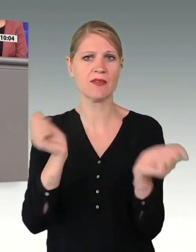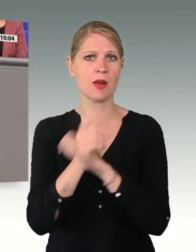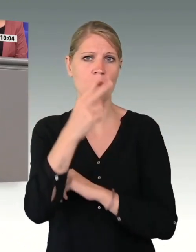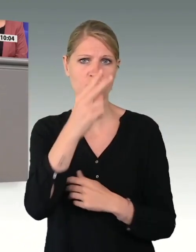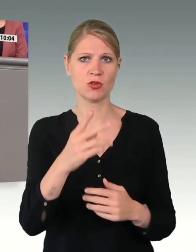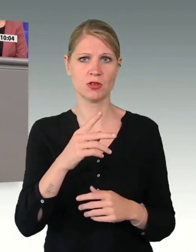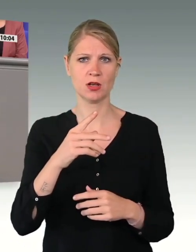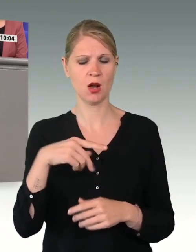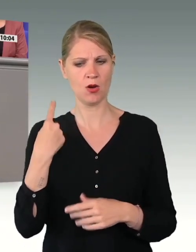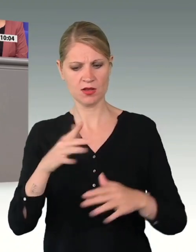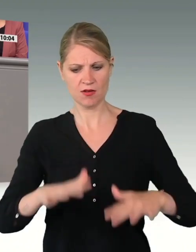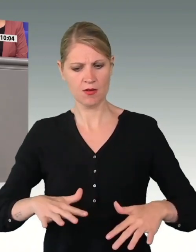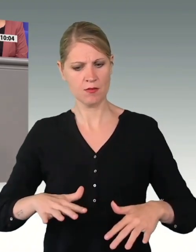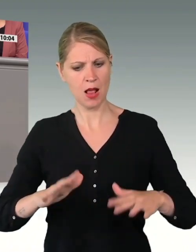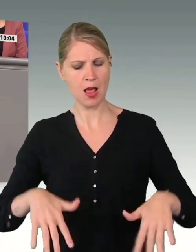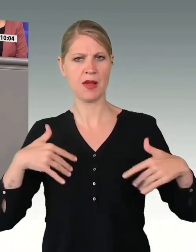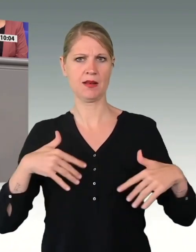Parlament wieder gerecht? Vielen Dank.